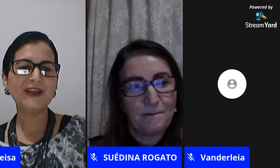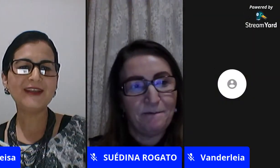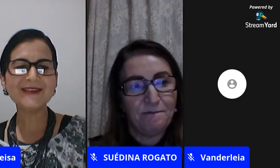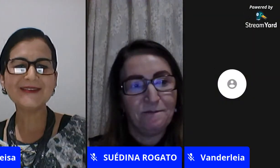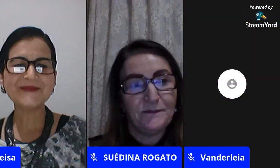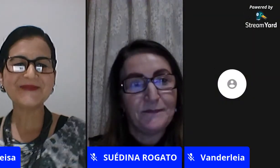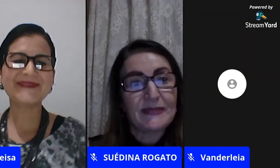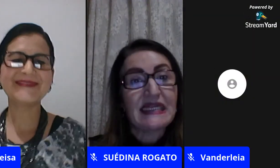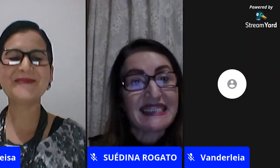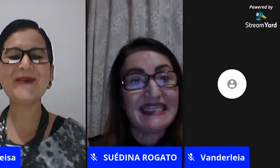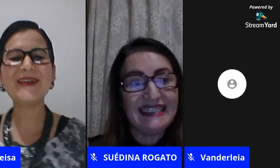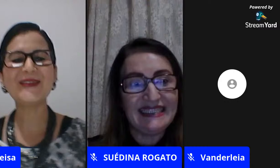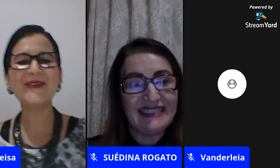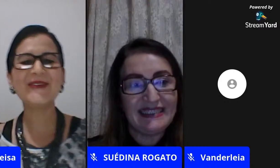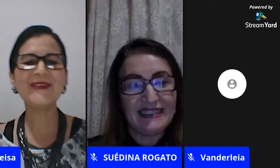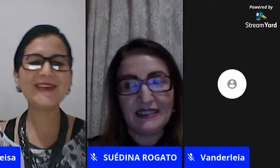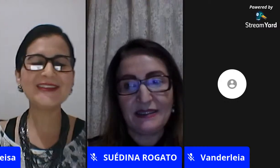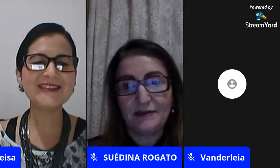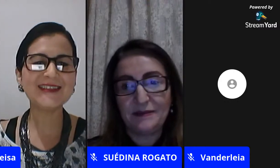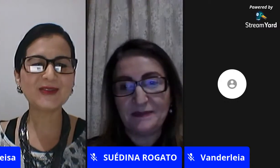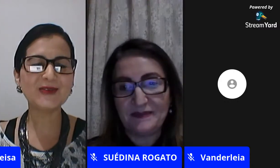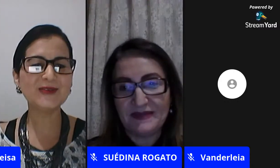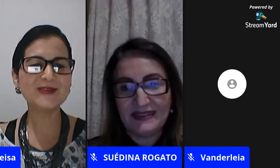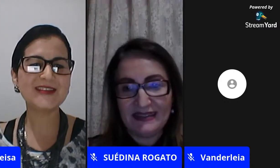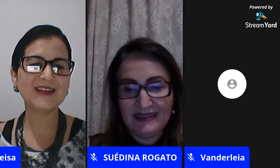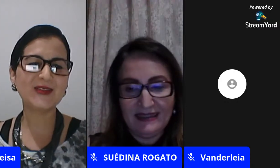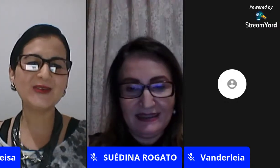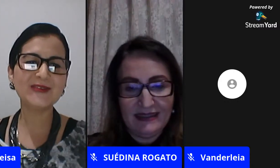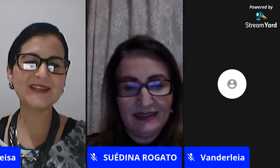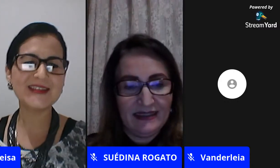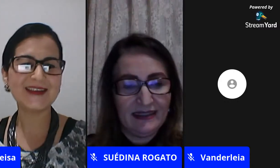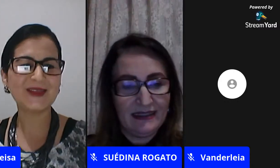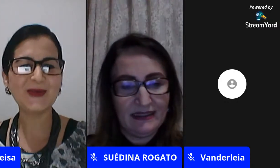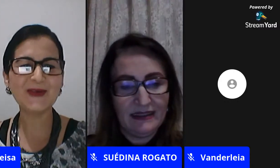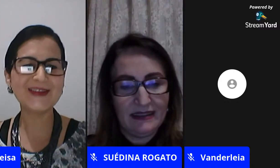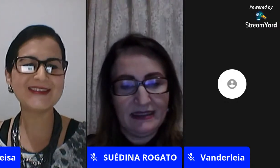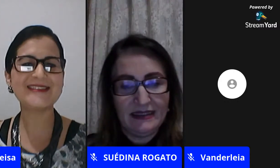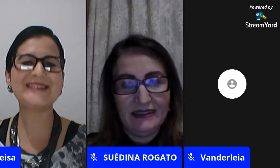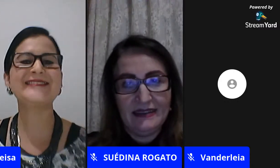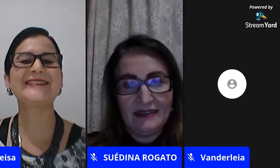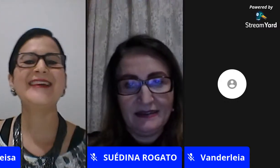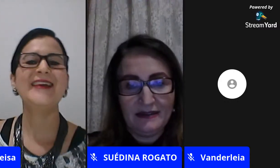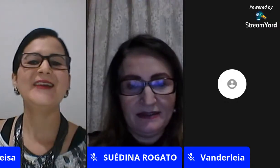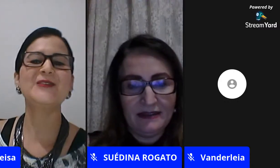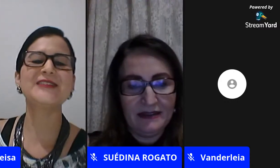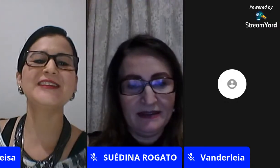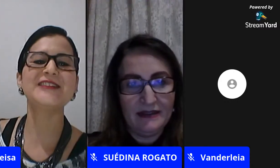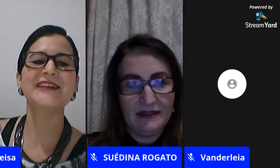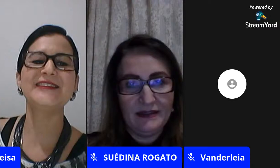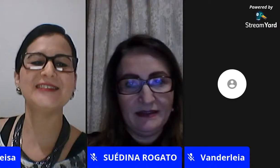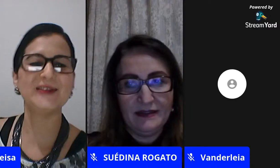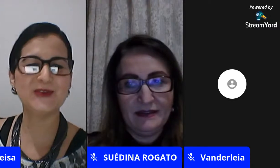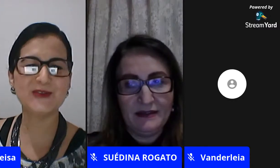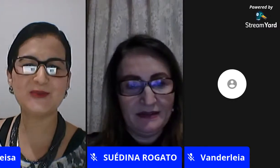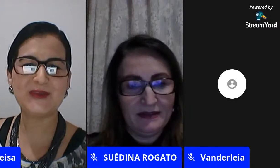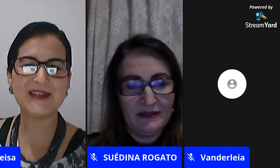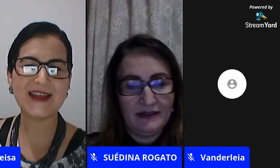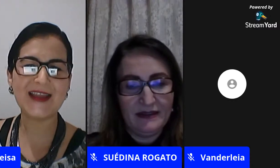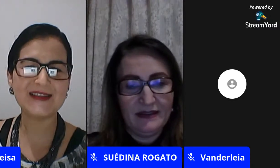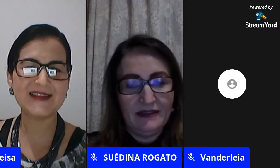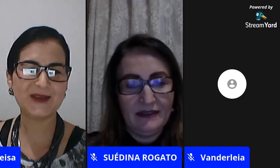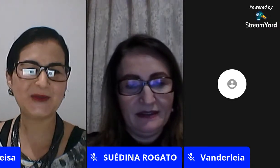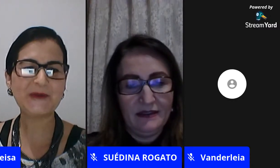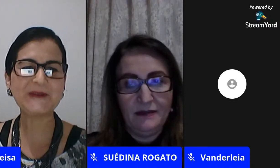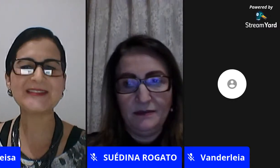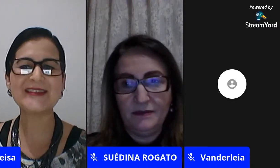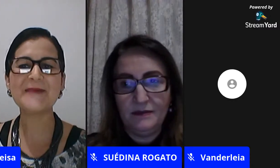Todo mundo está me ouvindo? Boa noite a todos, a todas e a todes. Eu gostaria